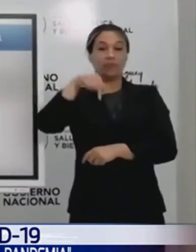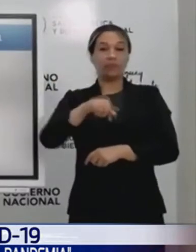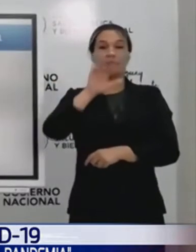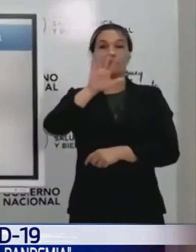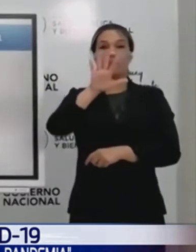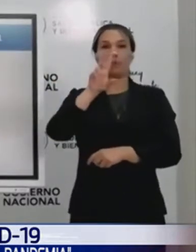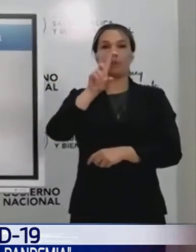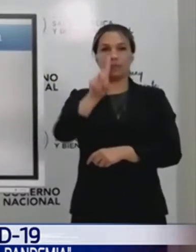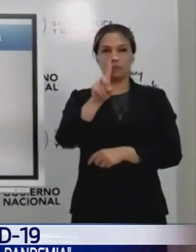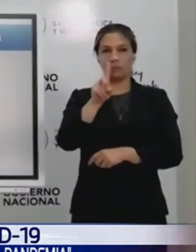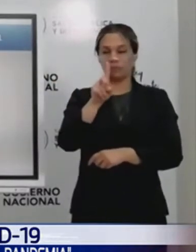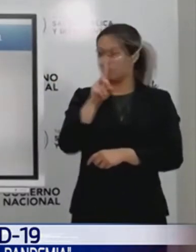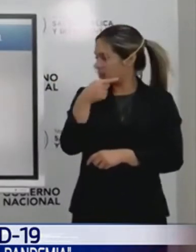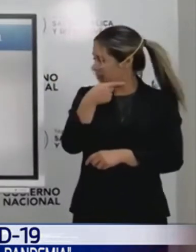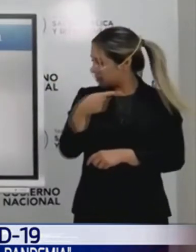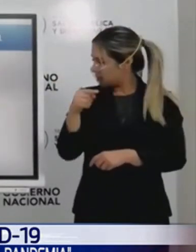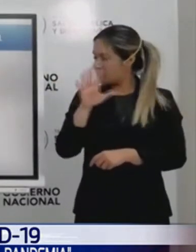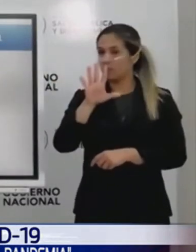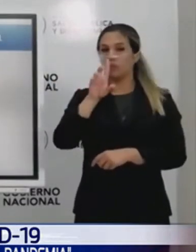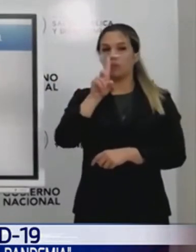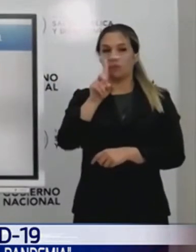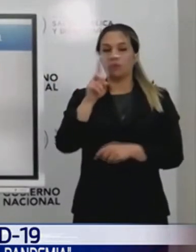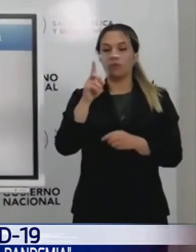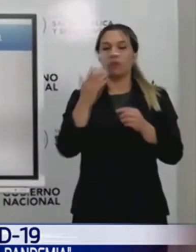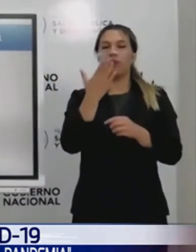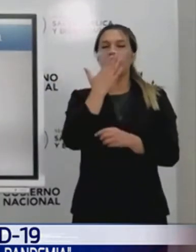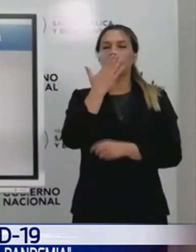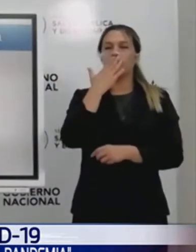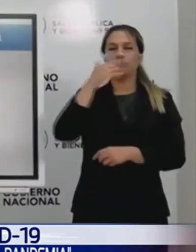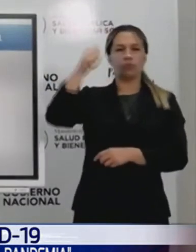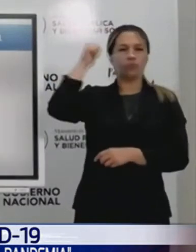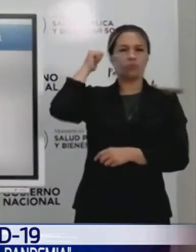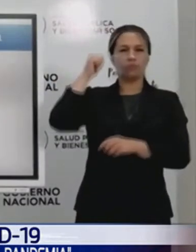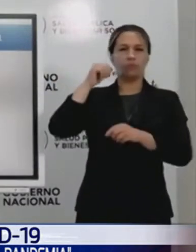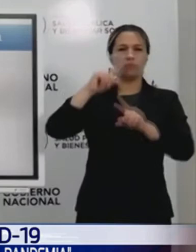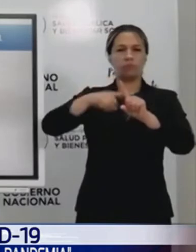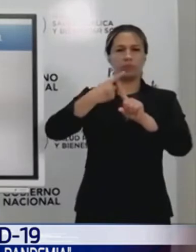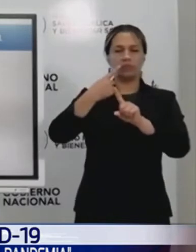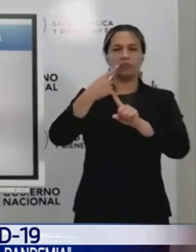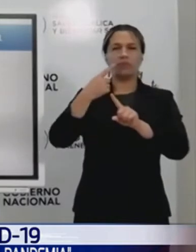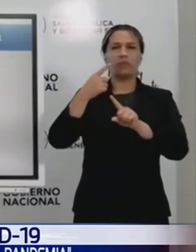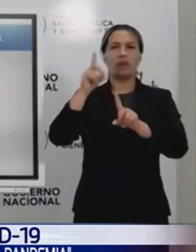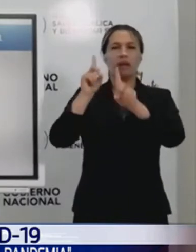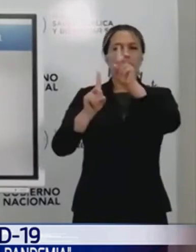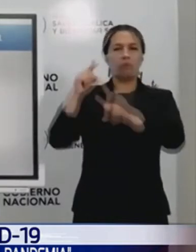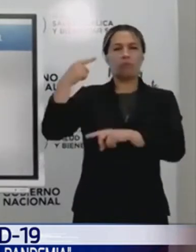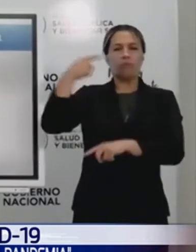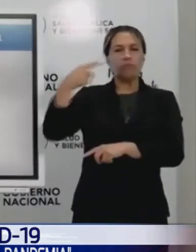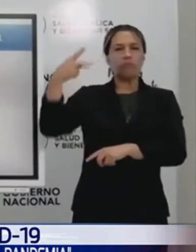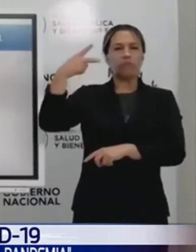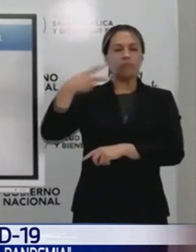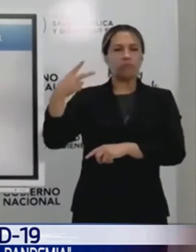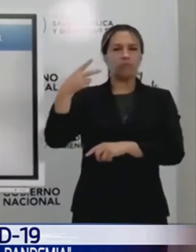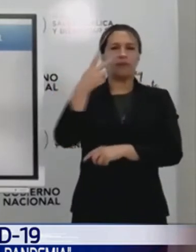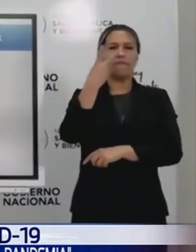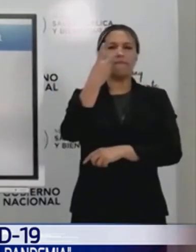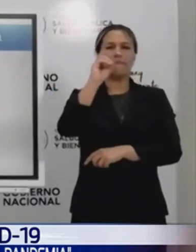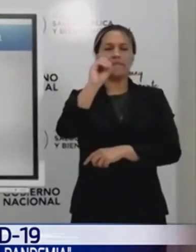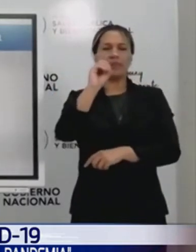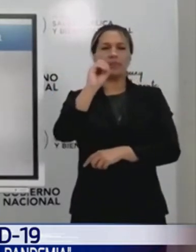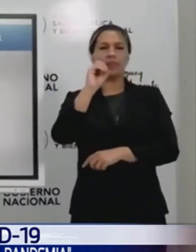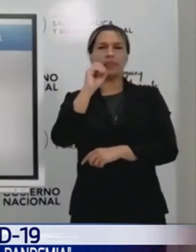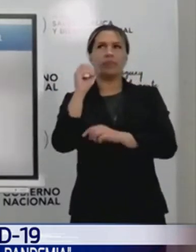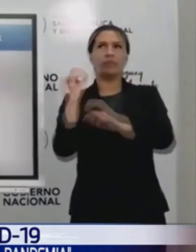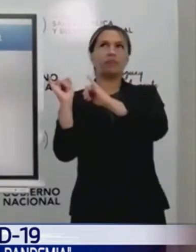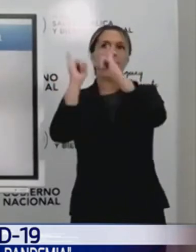como verán, allá para octubre tuvimos nosotros un promedio, en algunas semanas tuvimos un promedio por arriba de los 20 fallecidos